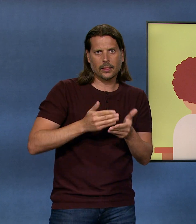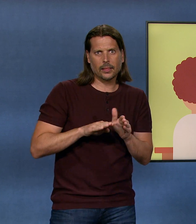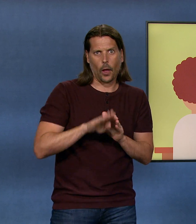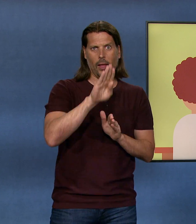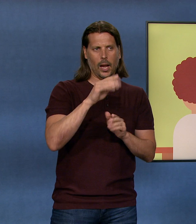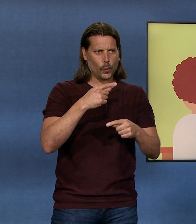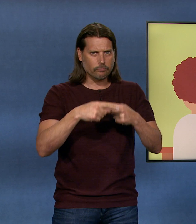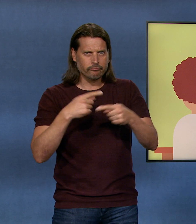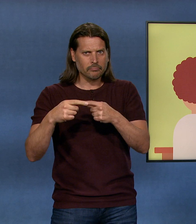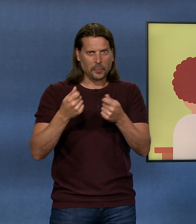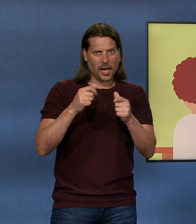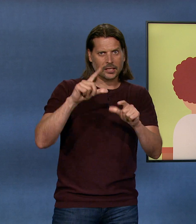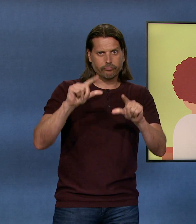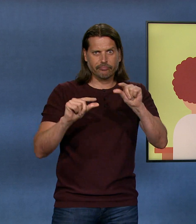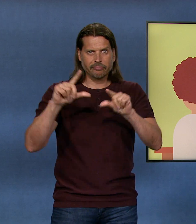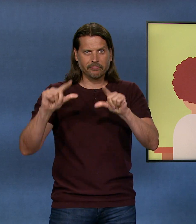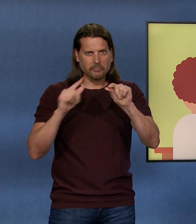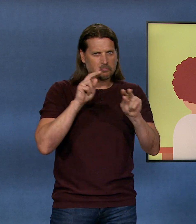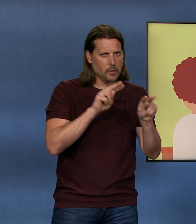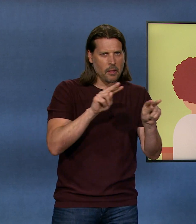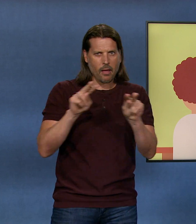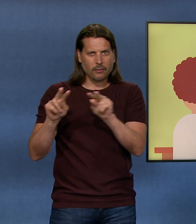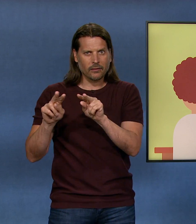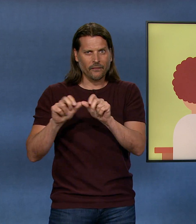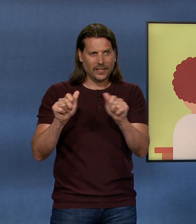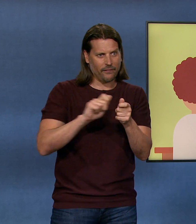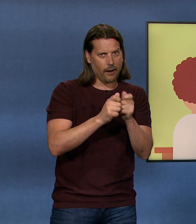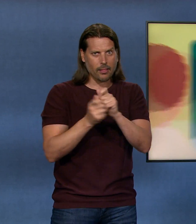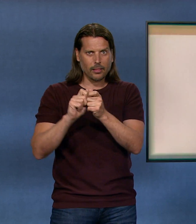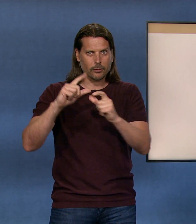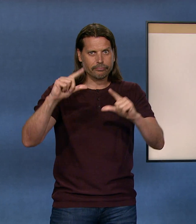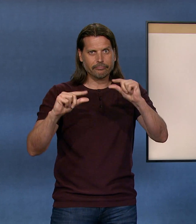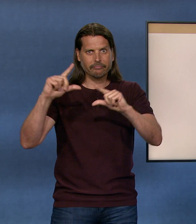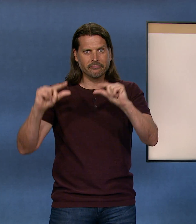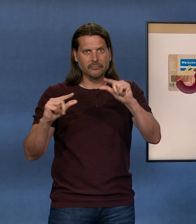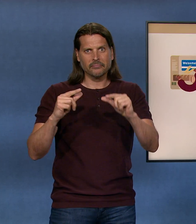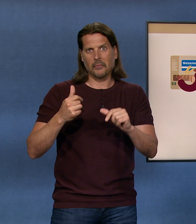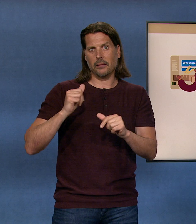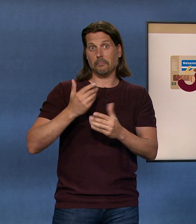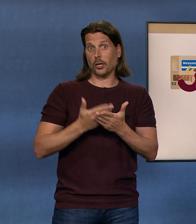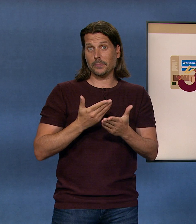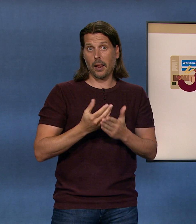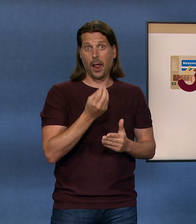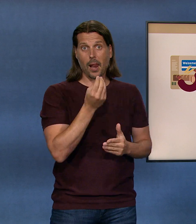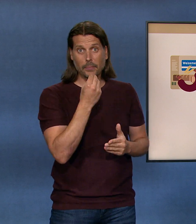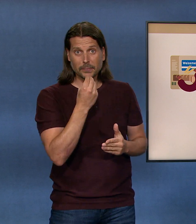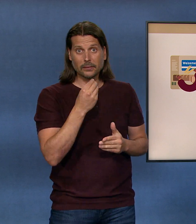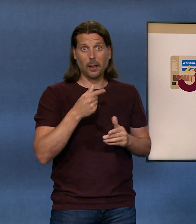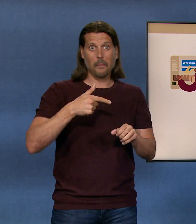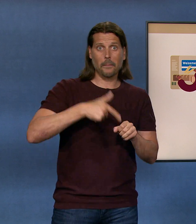entwickelt. Dazu beobachten sie, wie sich die Preise verändern. Z.B. für Lebensmittel, Benzin, Kleider,